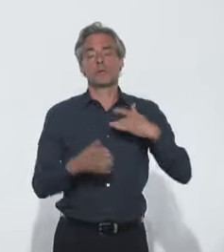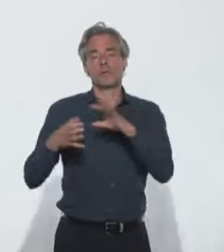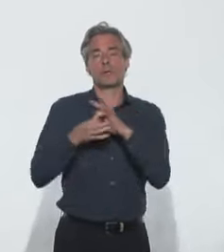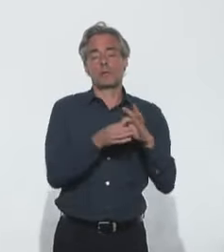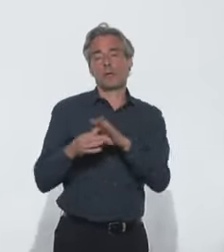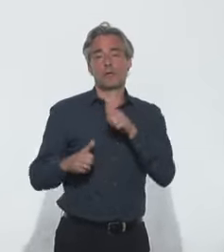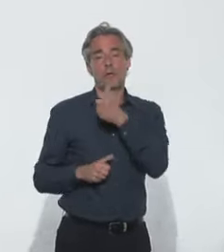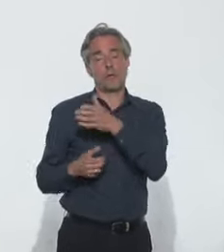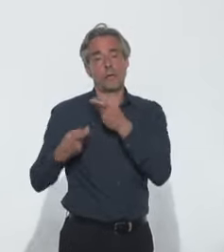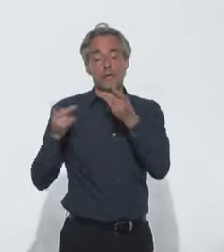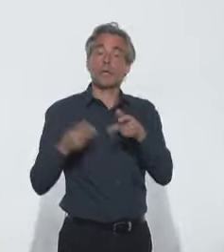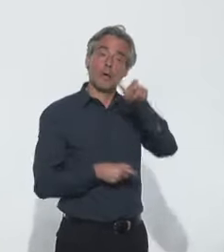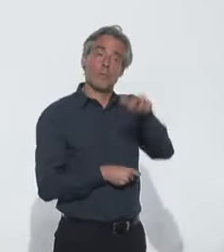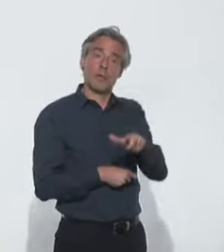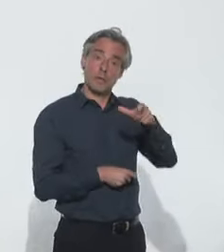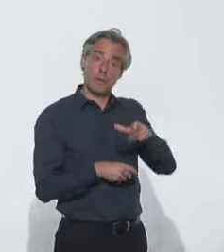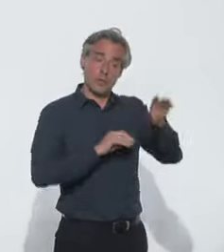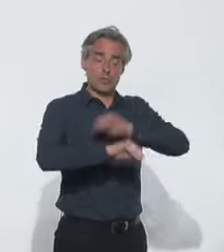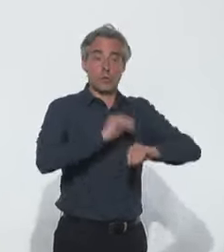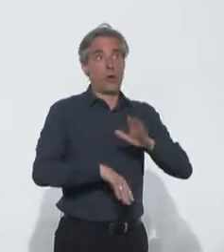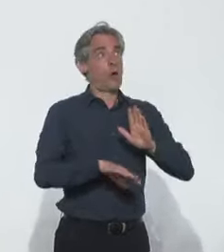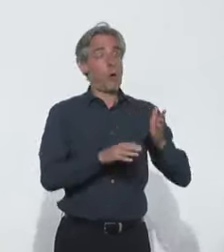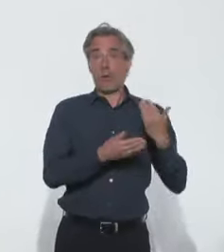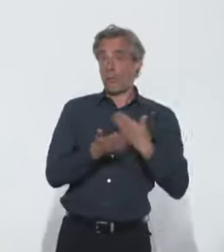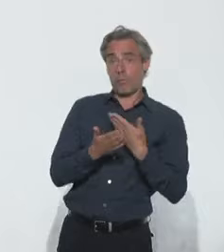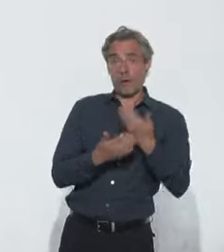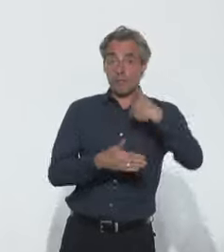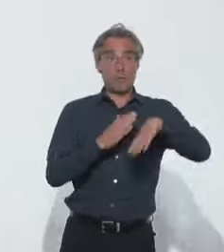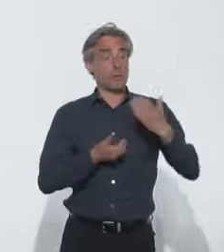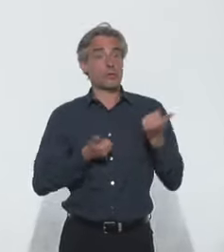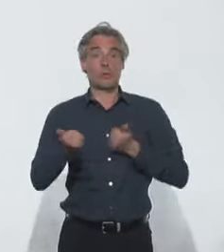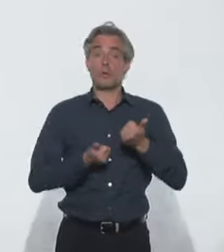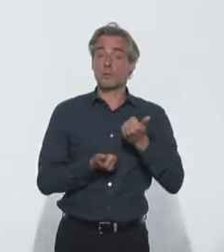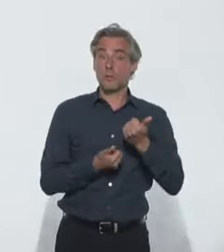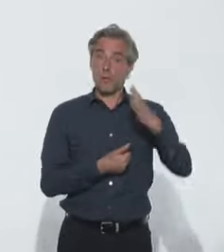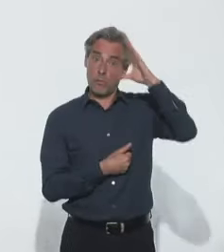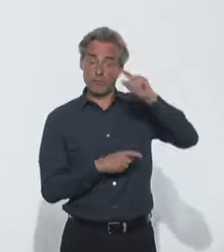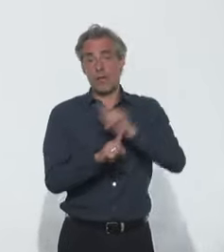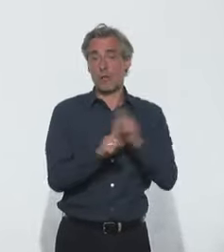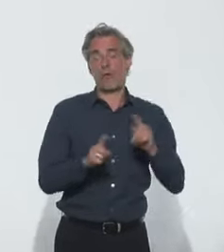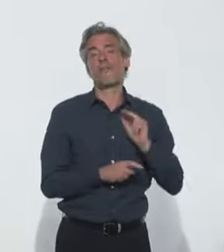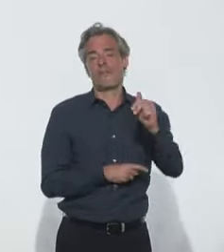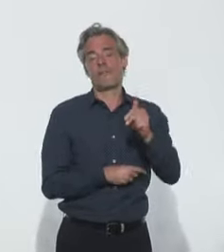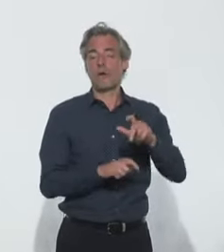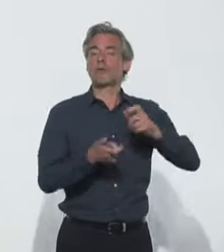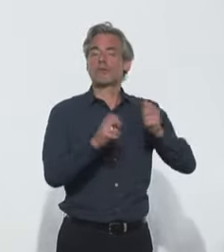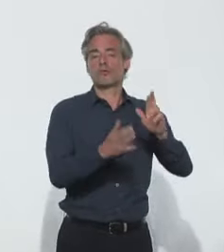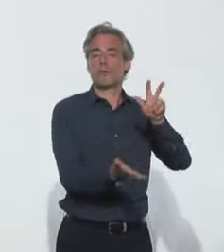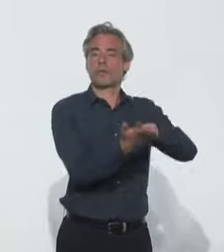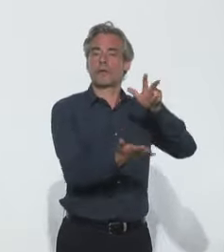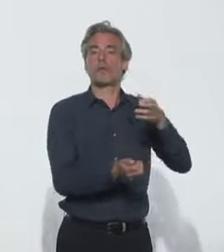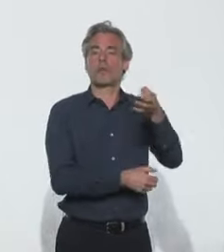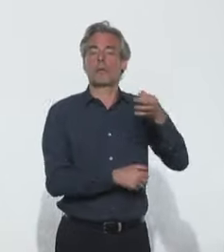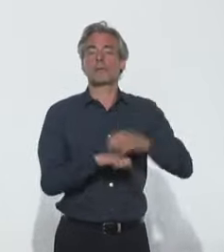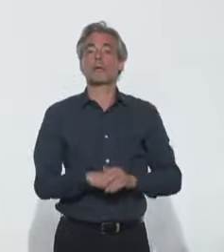a rappelé que le soignant n'aura pas à démontrer qu'il a été contaminé sur son lieu de travail. On considérera qu'il l'a été. La